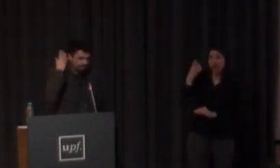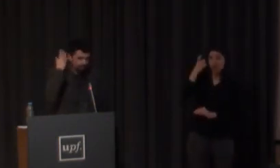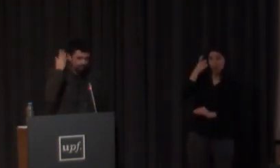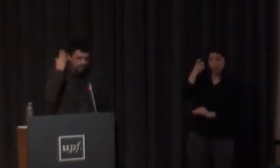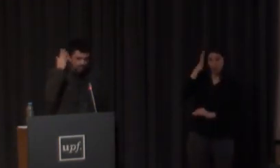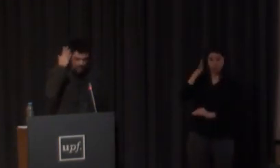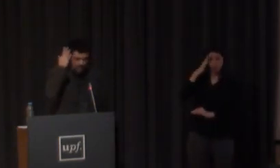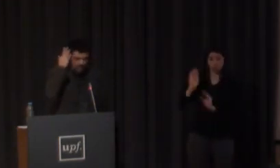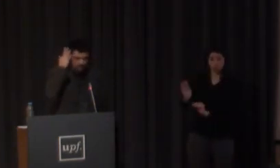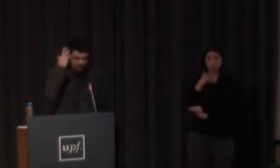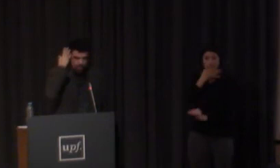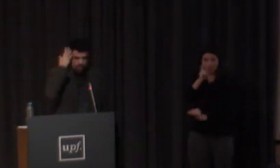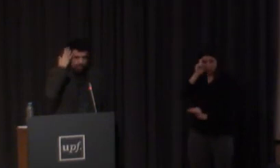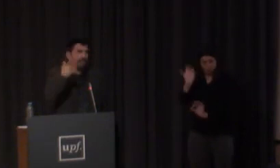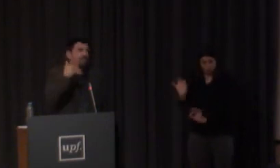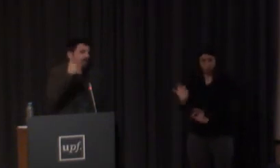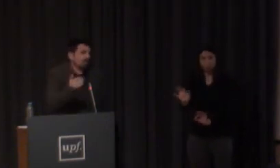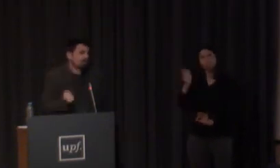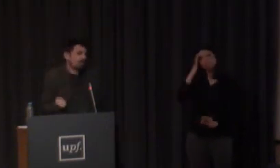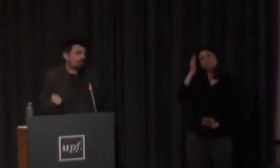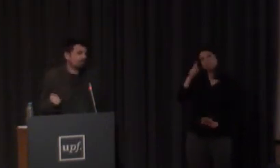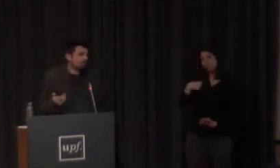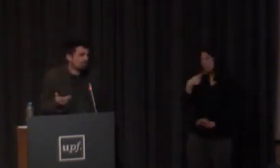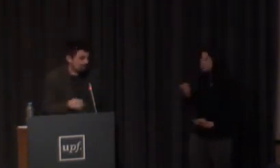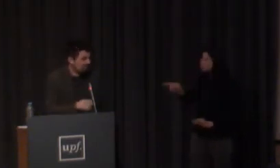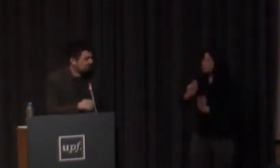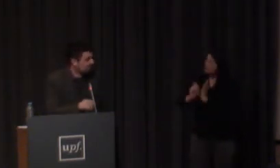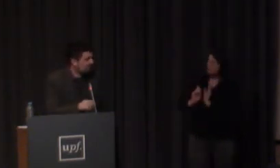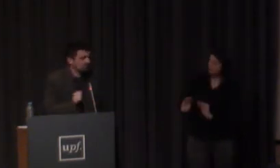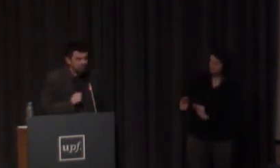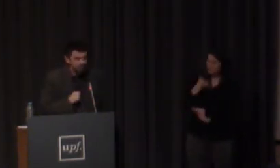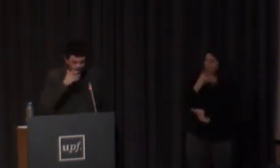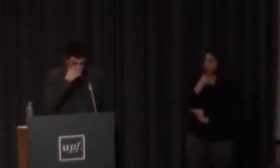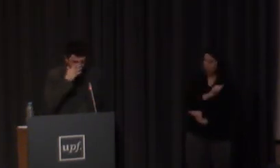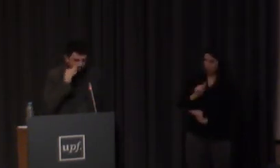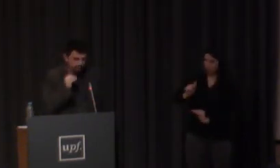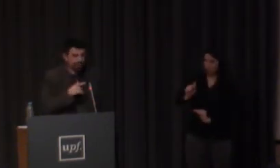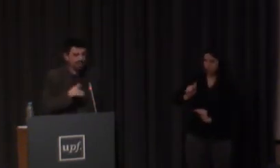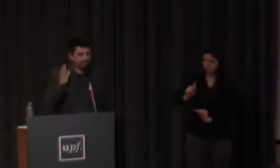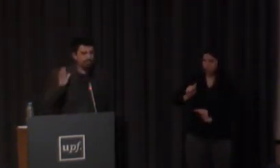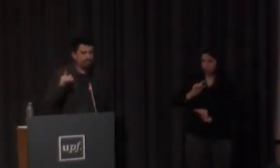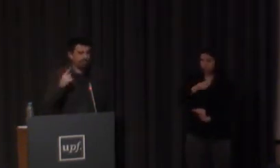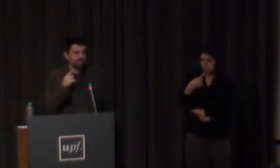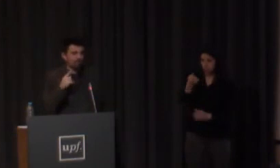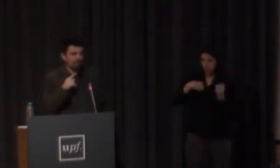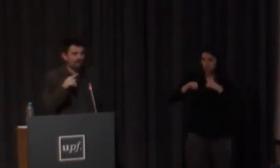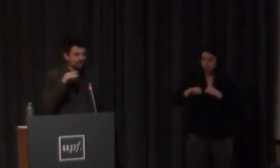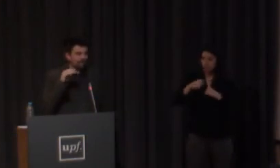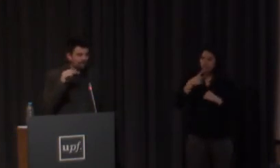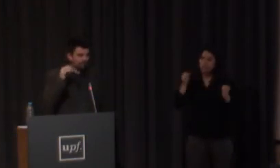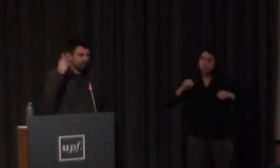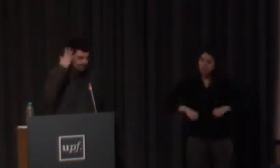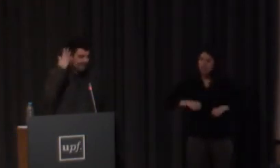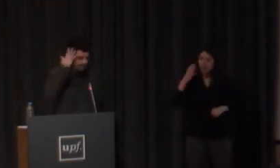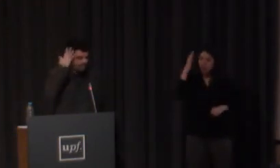este signo entonces venga escribe tu signo uno de los primeros ejercicios entonces vale muy bien es el lugar